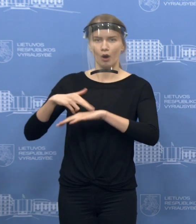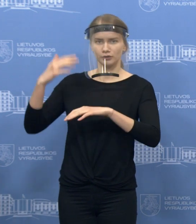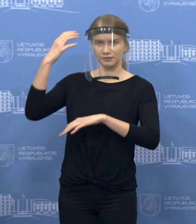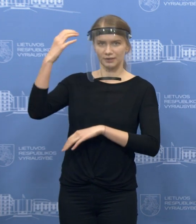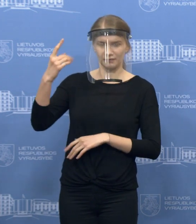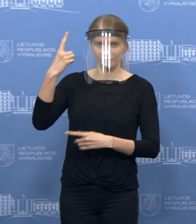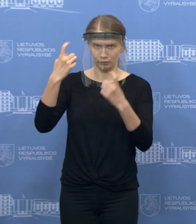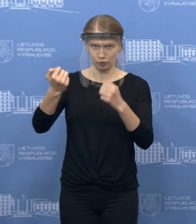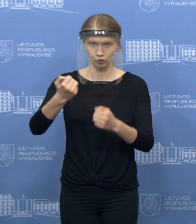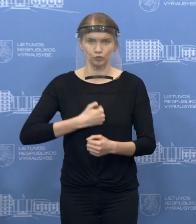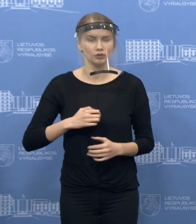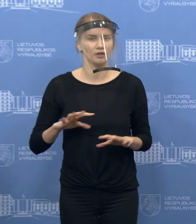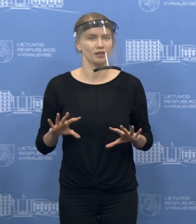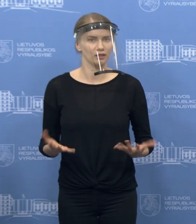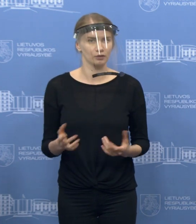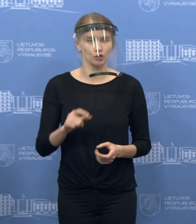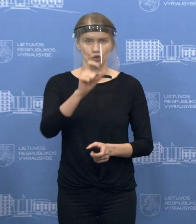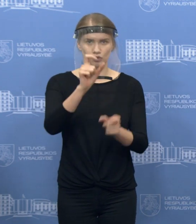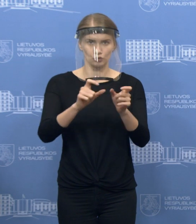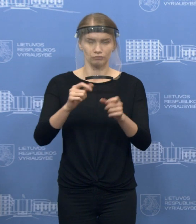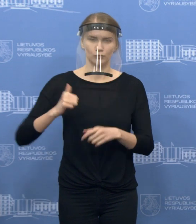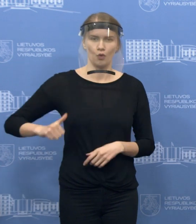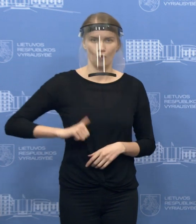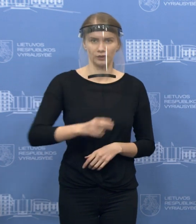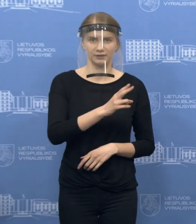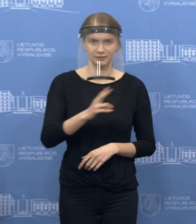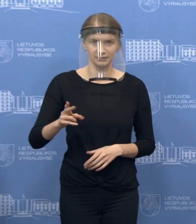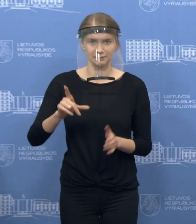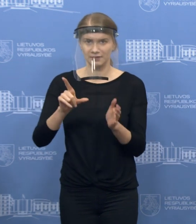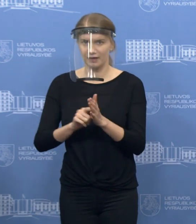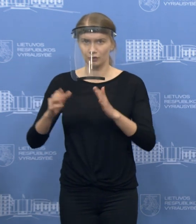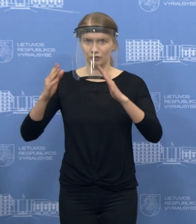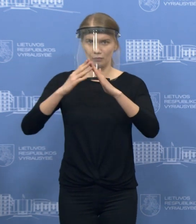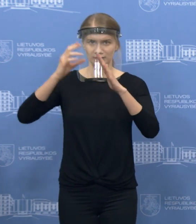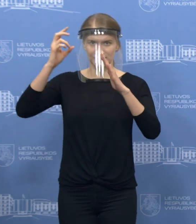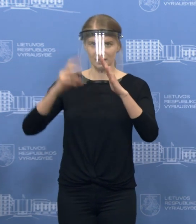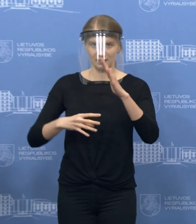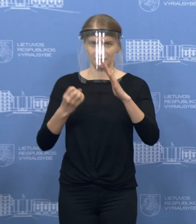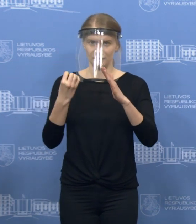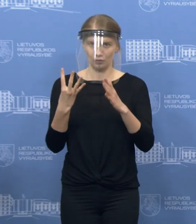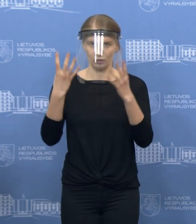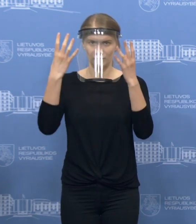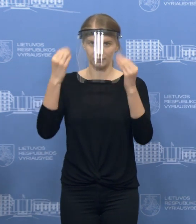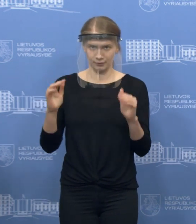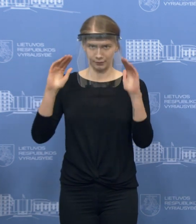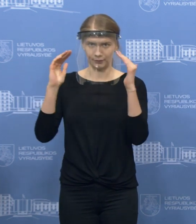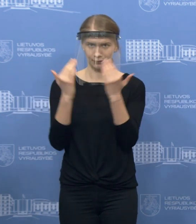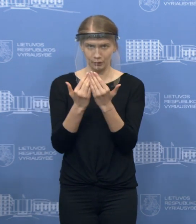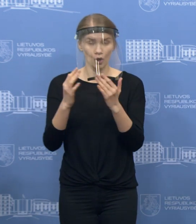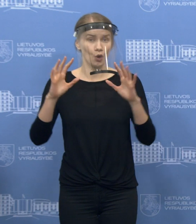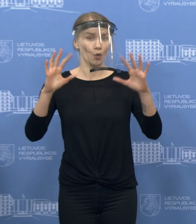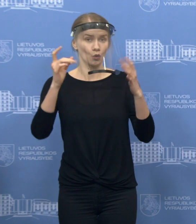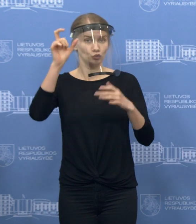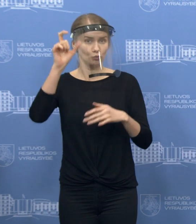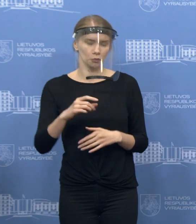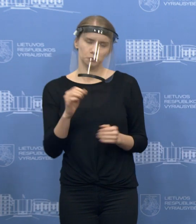turi duomenys apie asmenys, kuriems paskirta privaloma savizoliacija. Jeigu tokie asmenys sugalbotų vėlykų savaitį